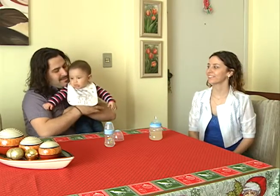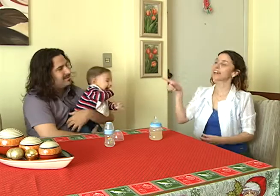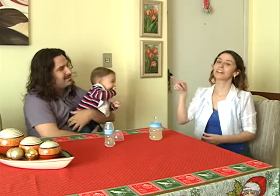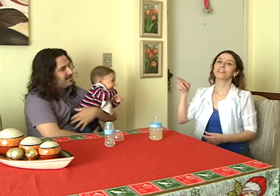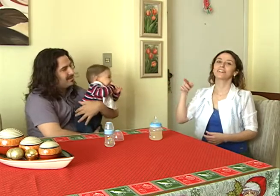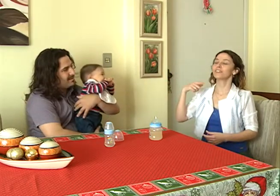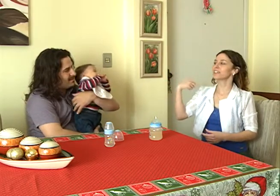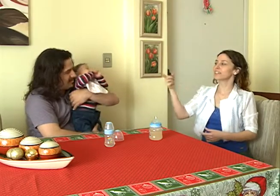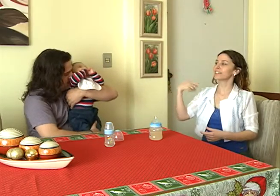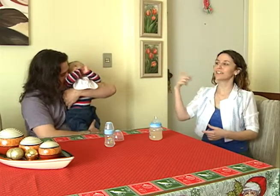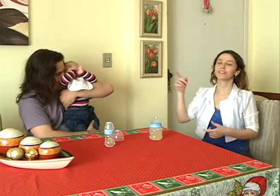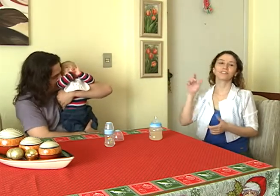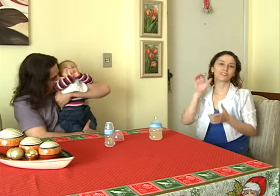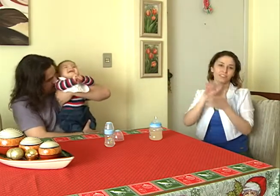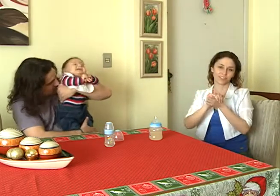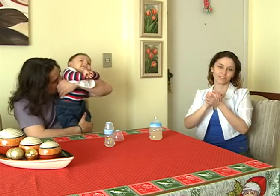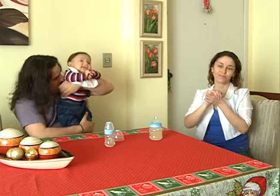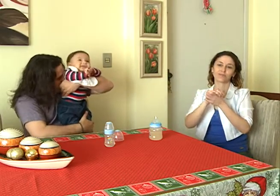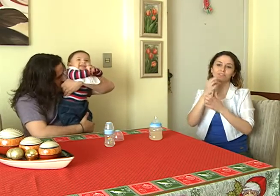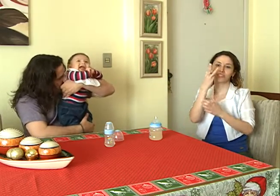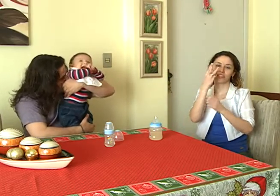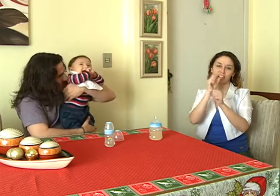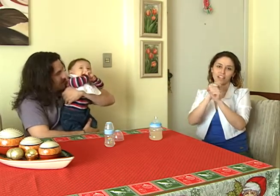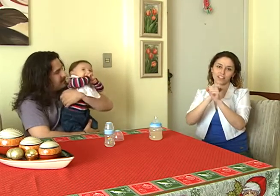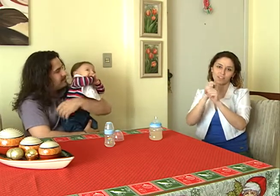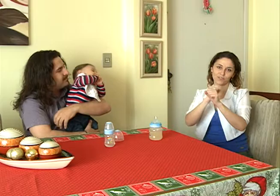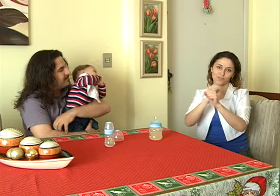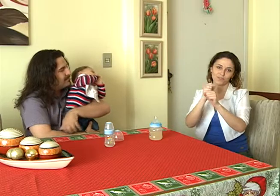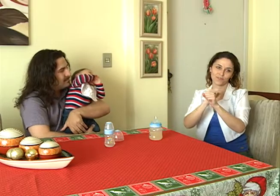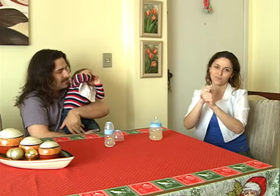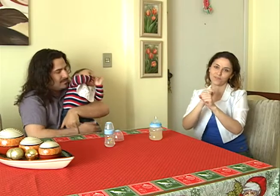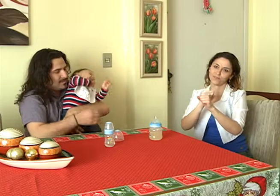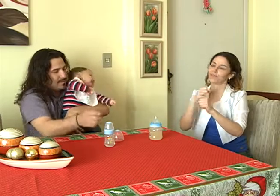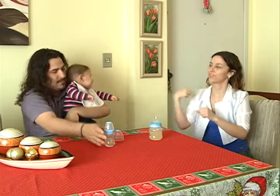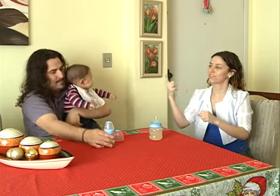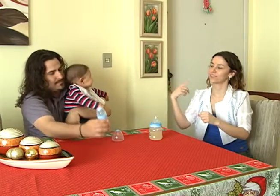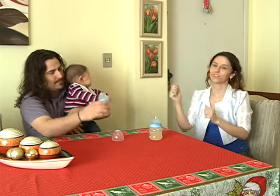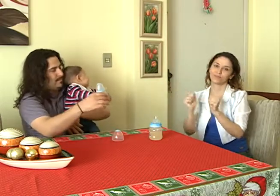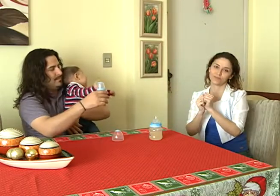Nós estamos casados há quatro anos, estamos juntos, somos uma família.